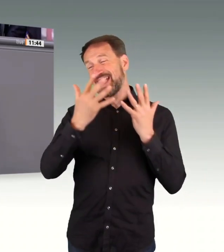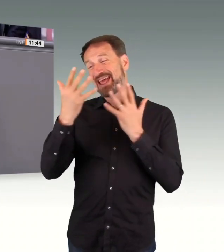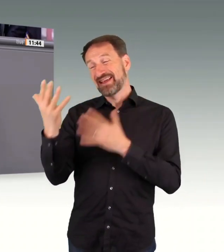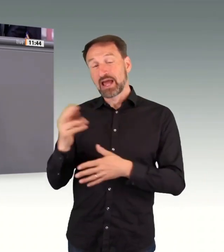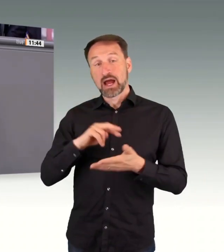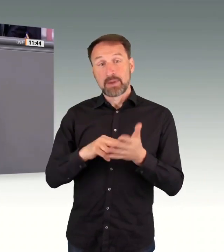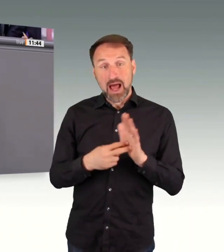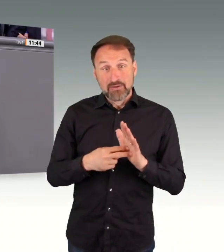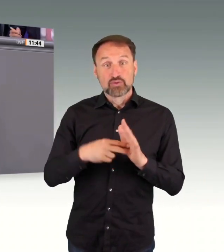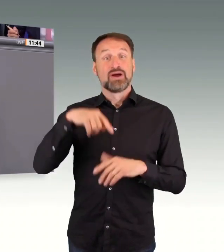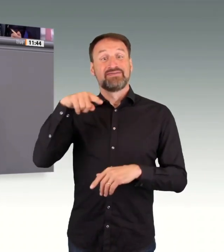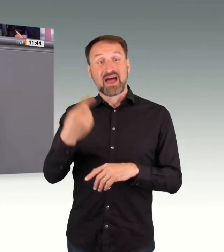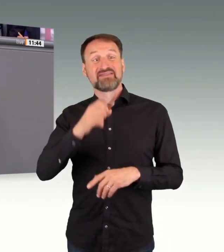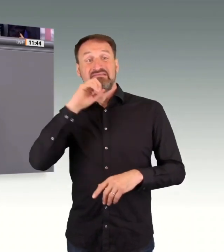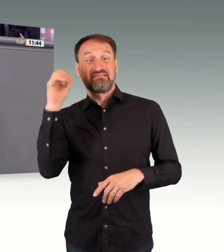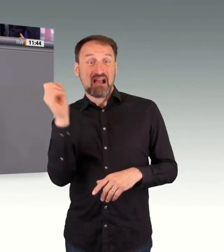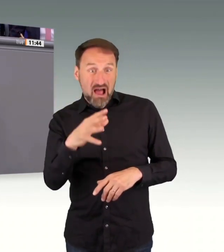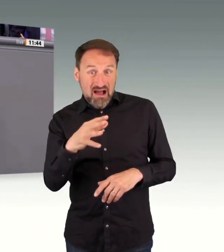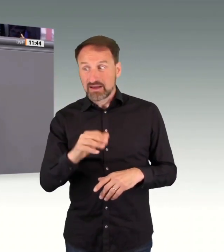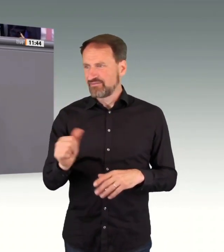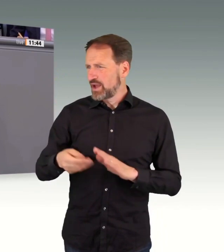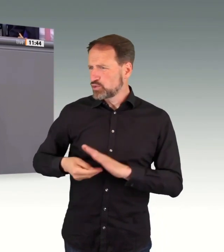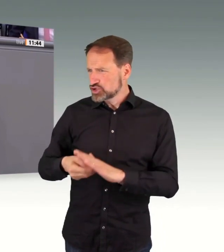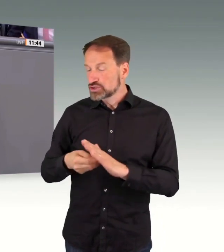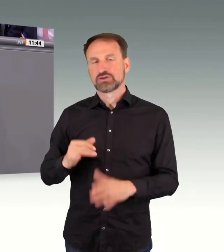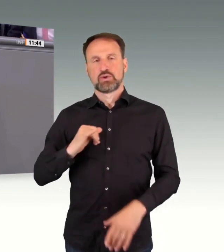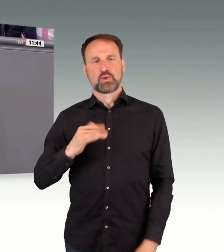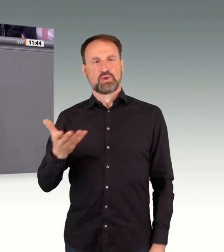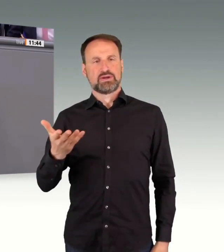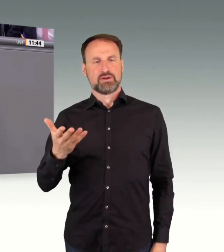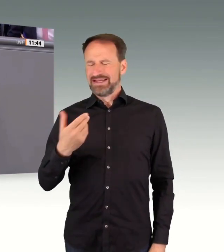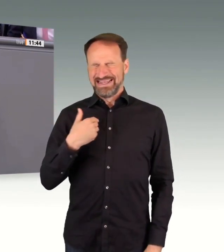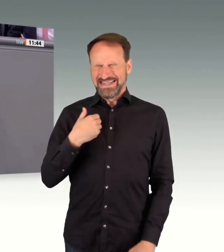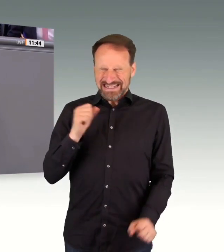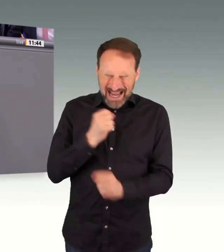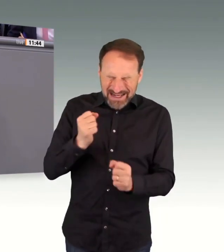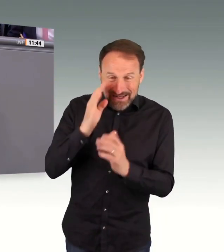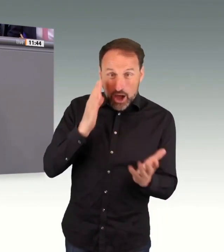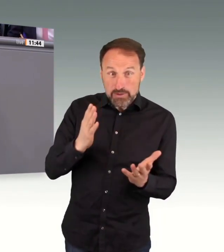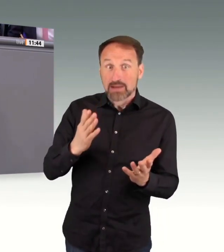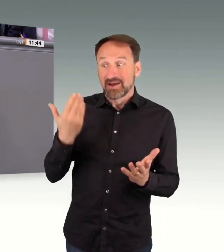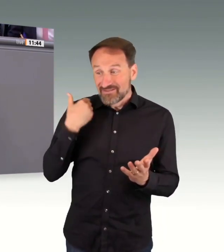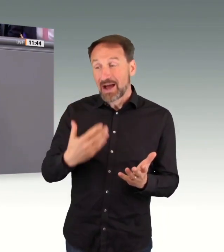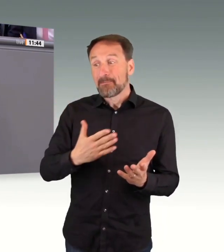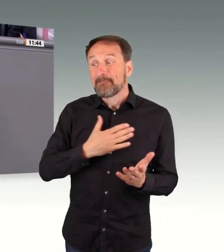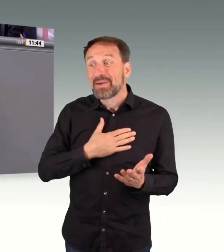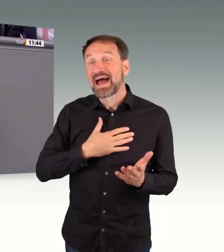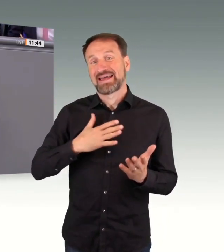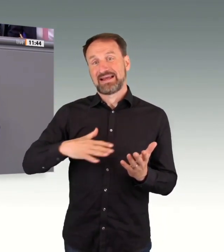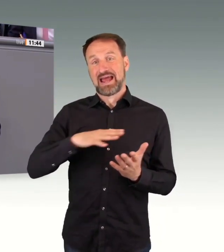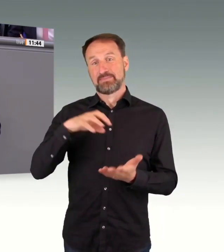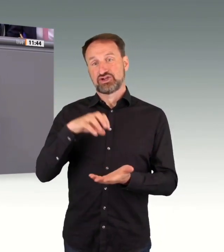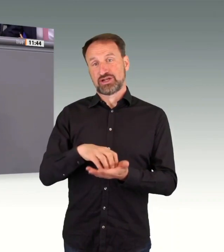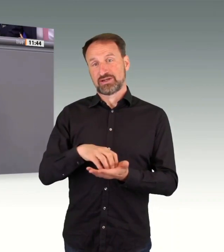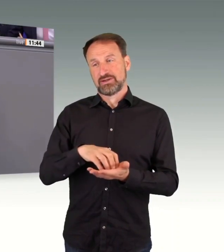Klage unterstützt vor den Grünen. Ich hätte es nicht glauben können, aber es war bei mir vor Ort in meiner Heimatstadt. Da wäre ich an